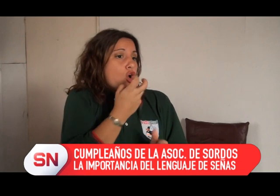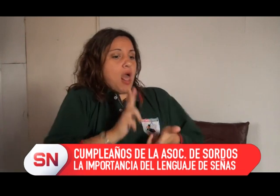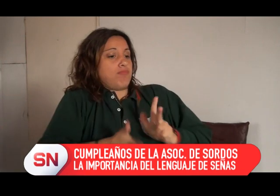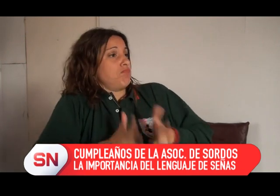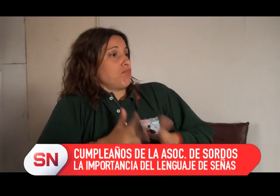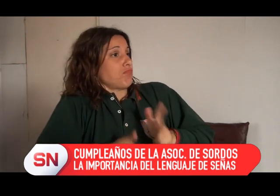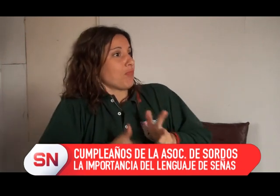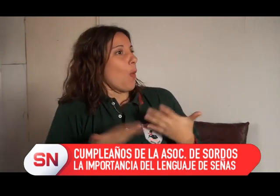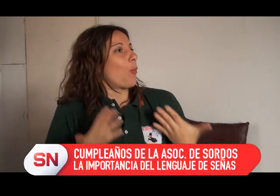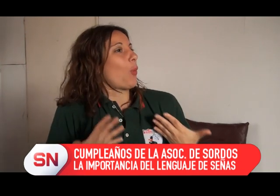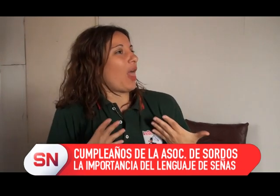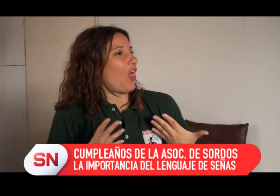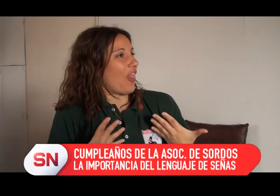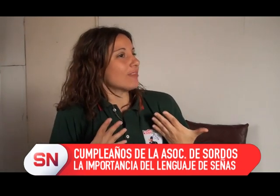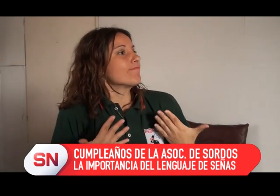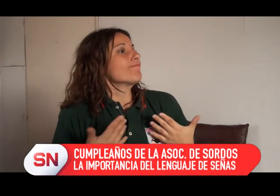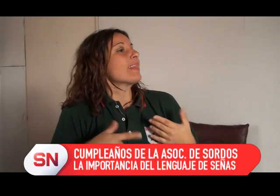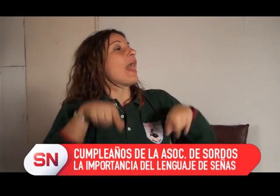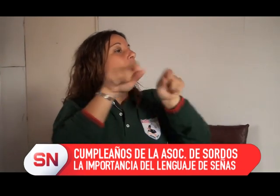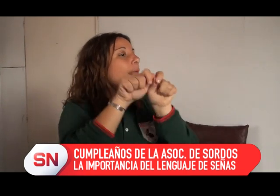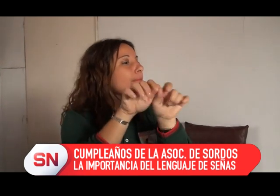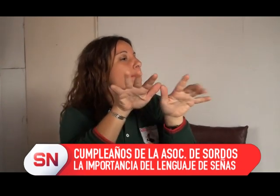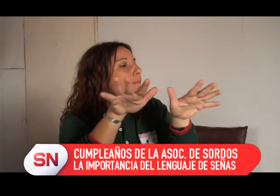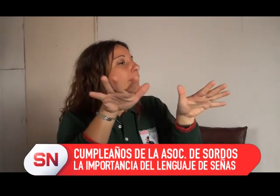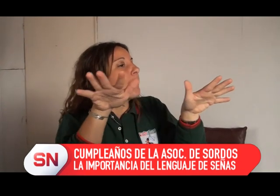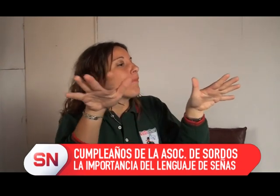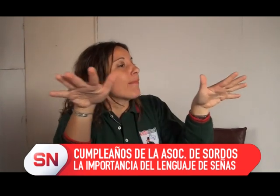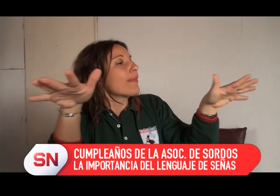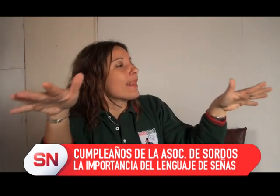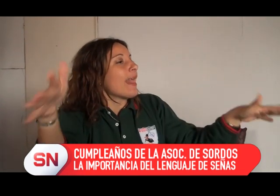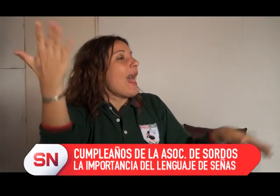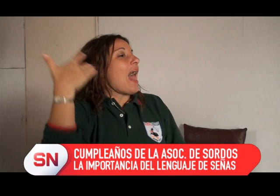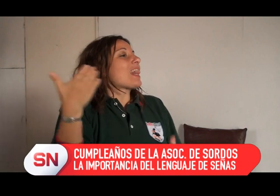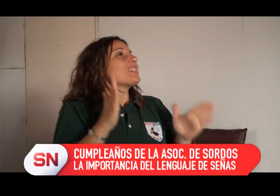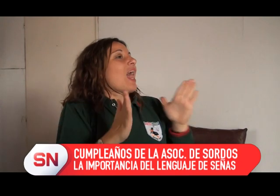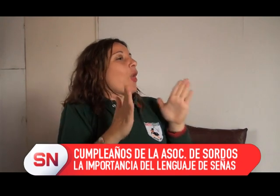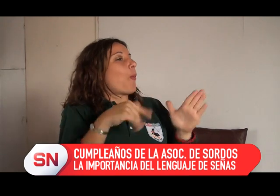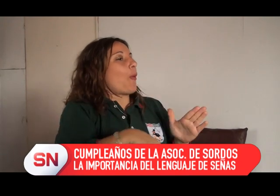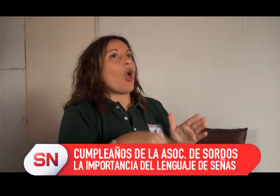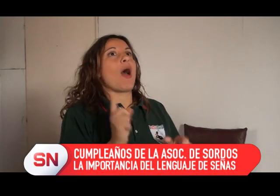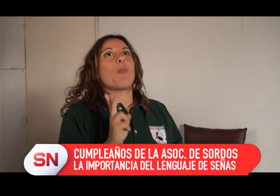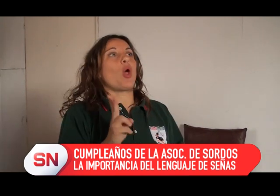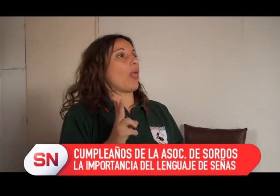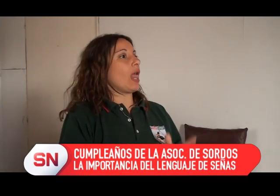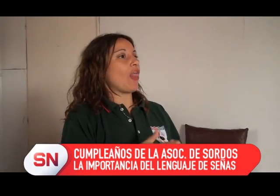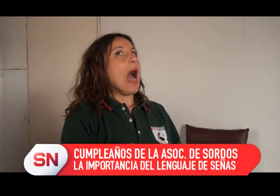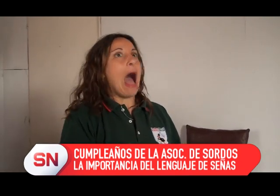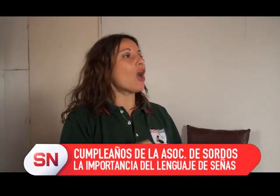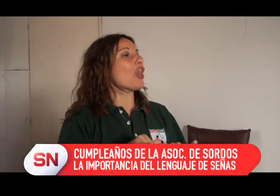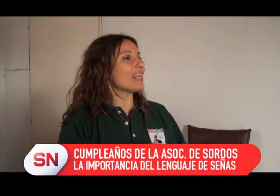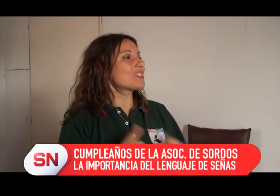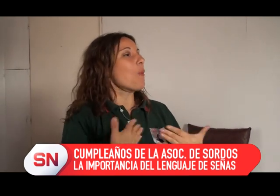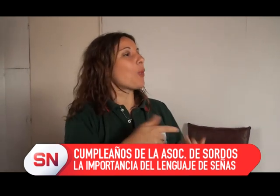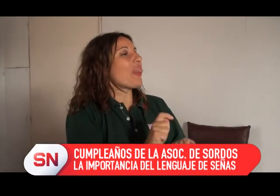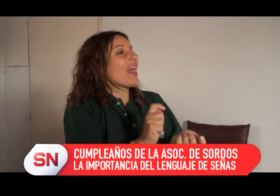y se puede unir al oral, pueden hacer las dos cosas, pueden hablar y a su vez pueden hablar con sus manos. Hasta que fueron